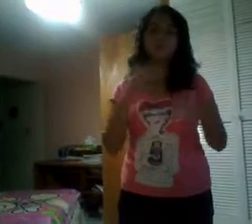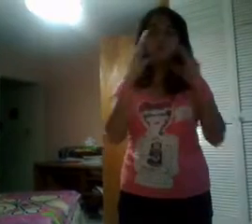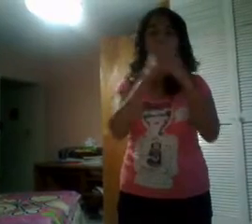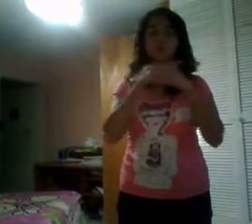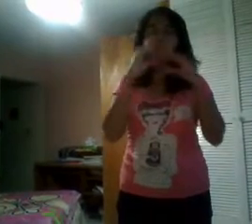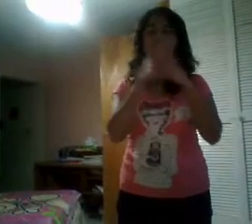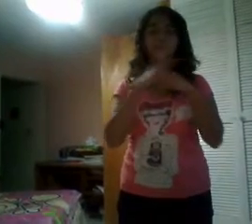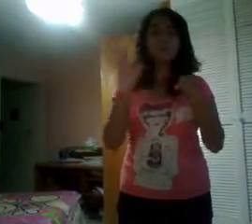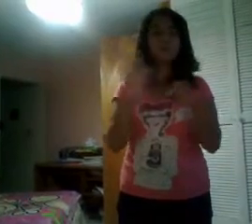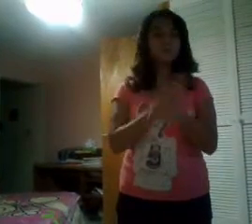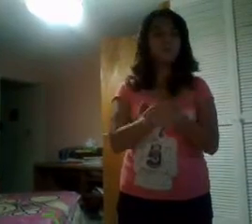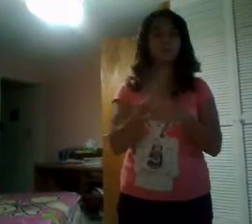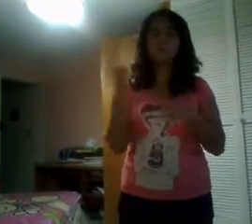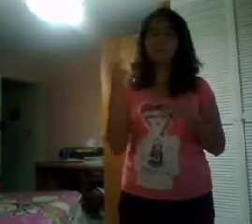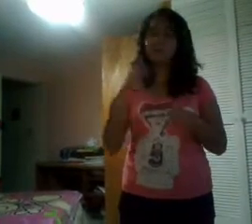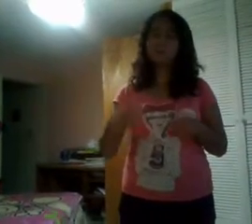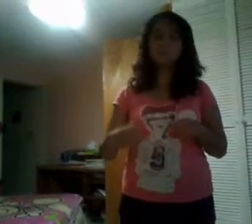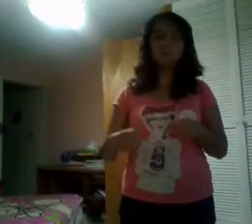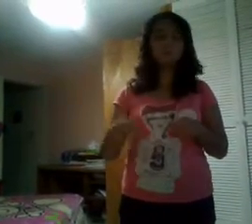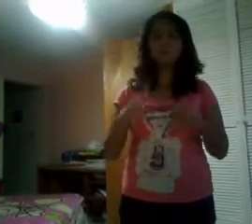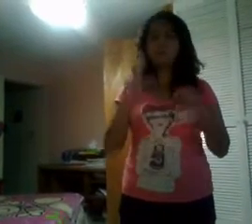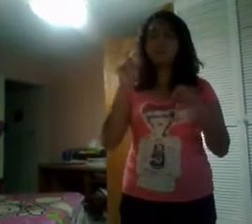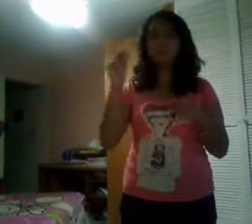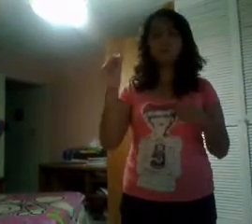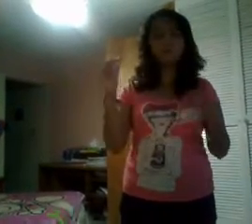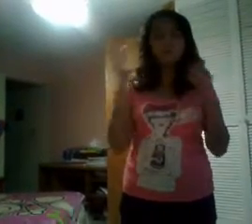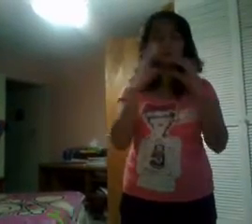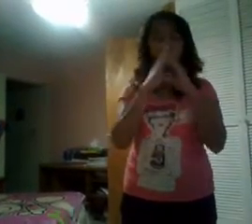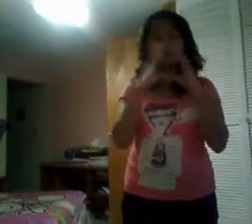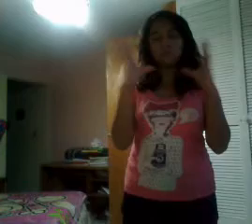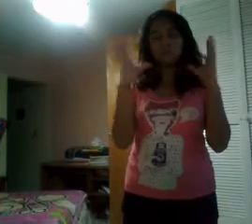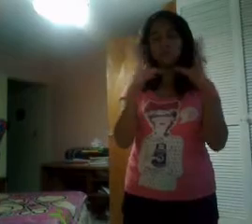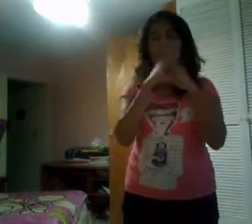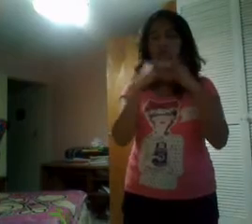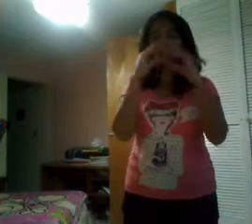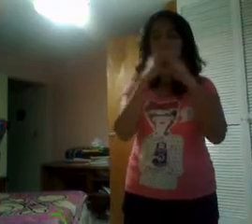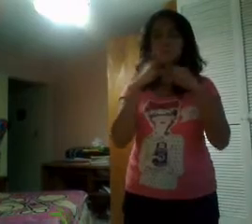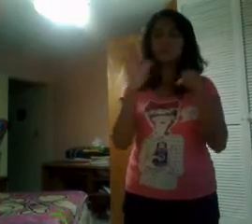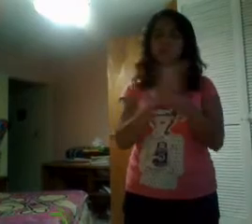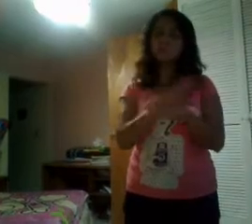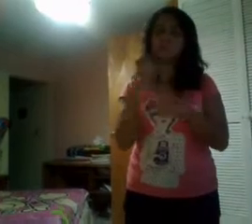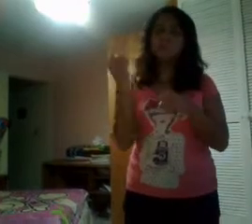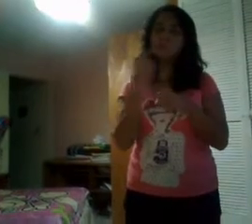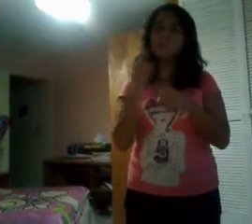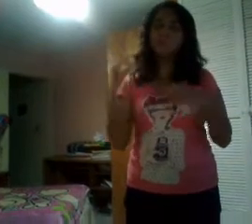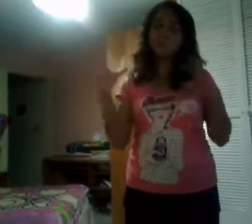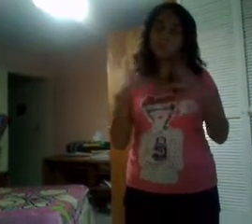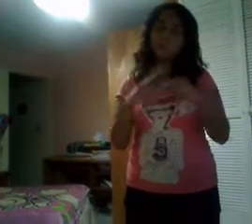esos que no cantarán, porque hagan pagar por su lugar